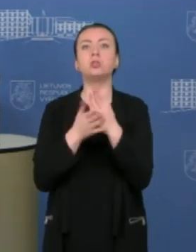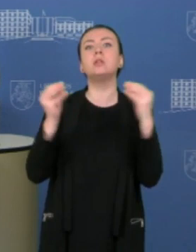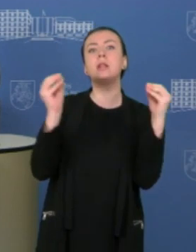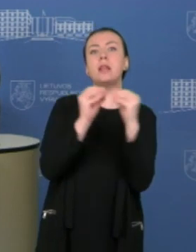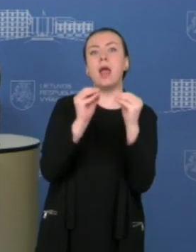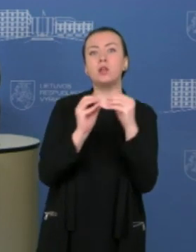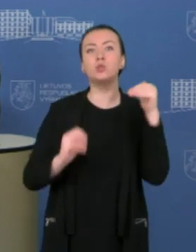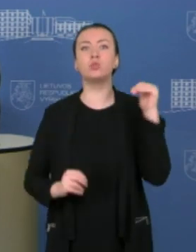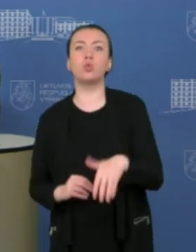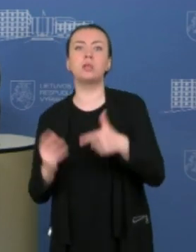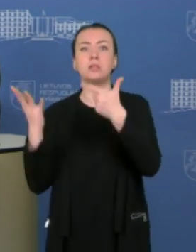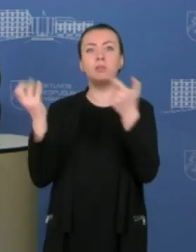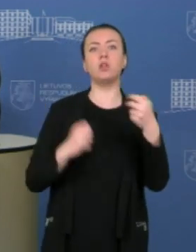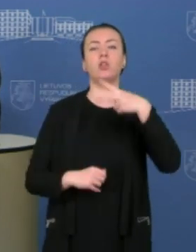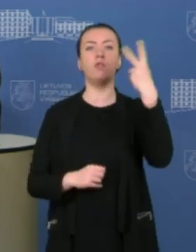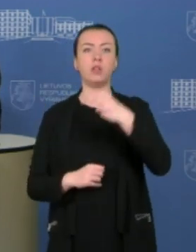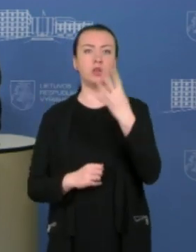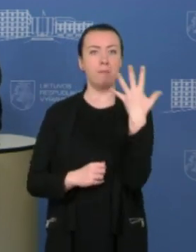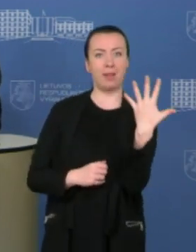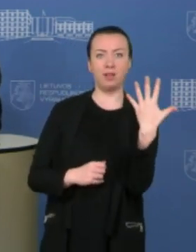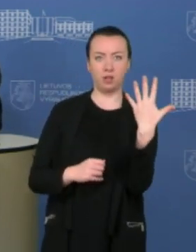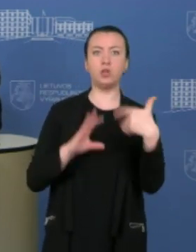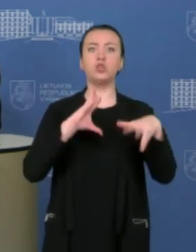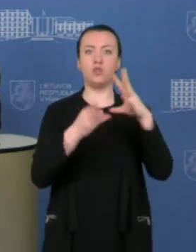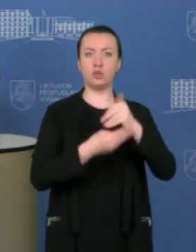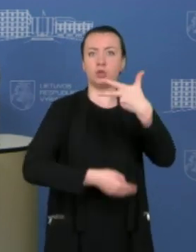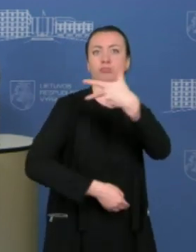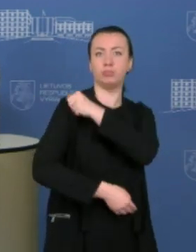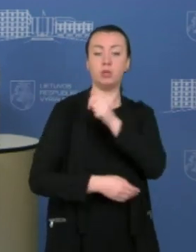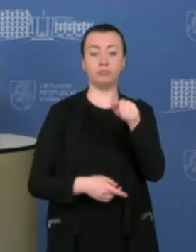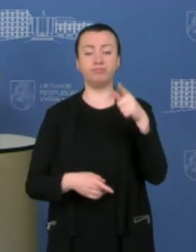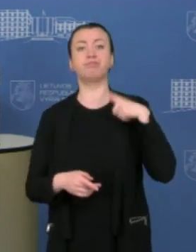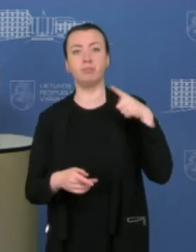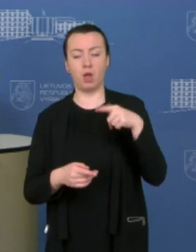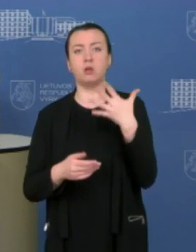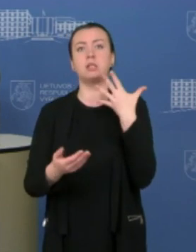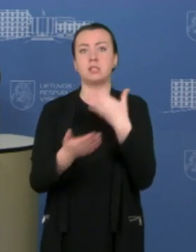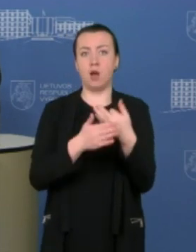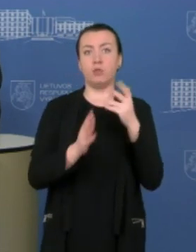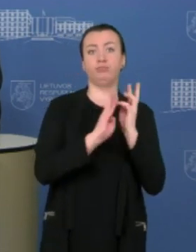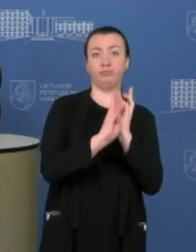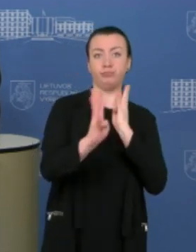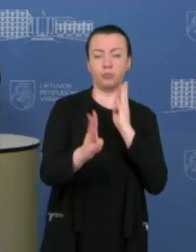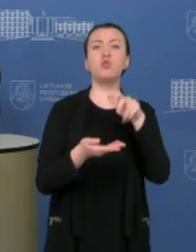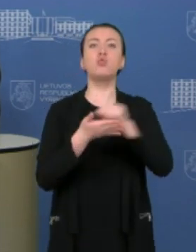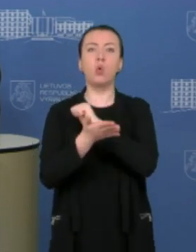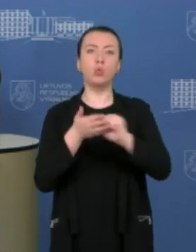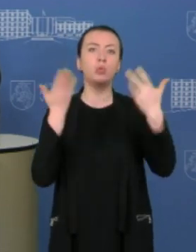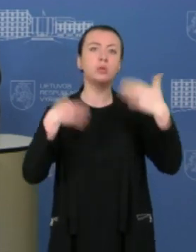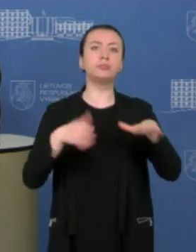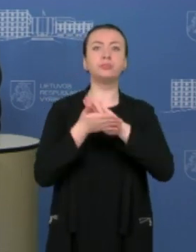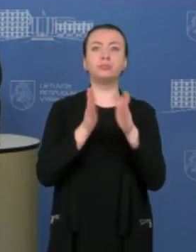725, ji laukia savo eigos, jos dokumentai jau yra